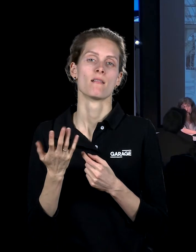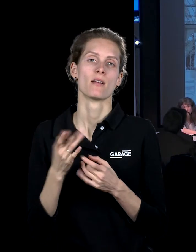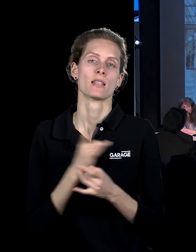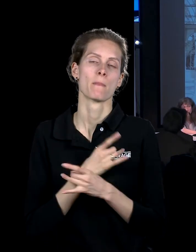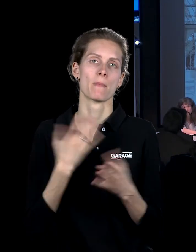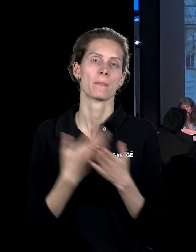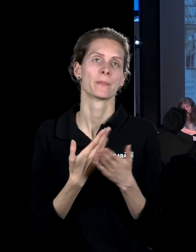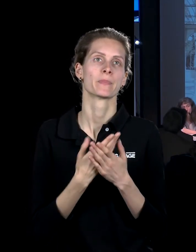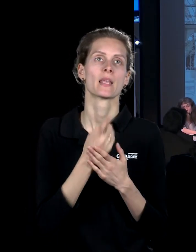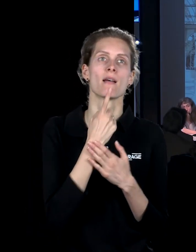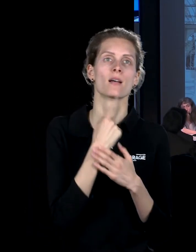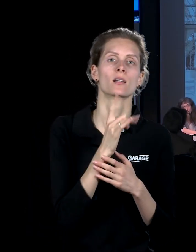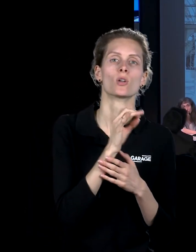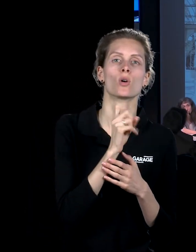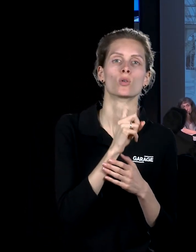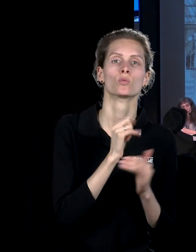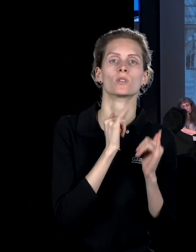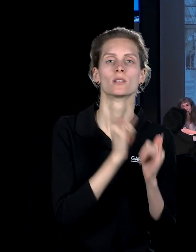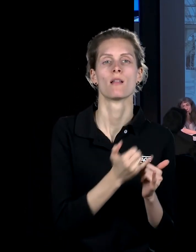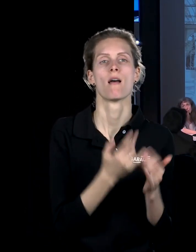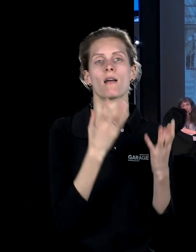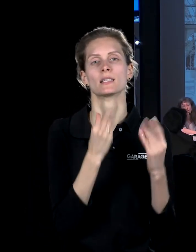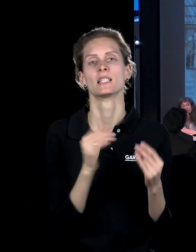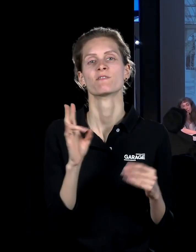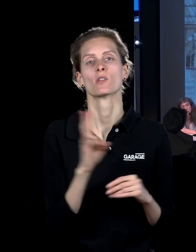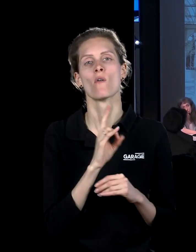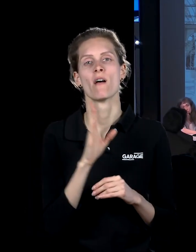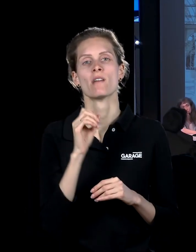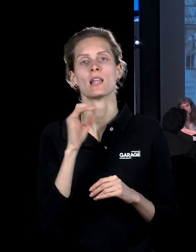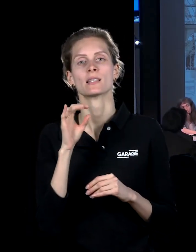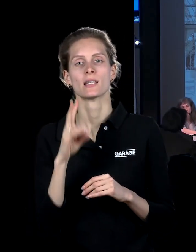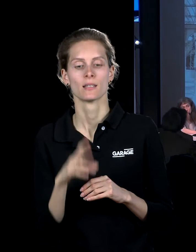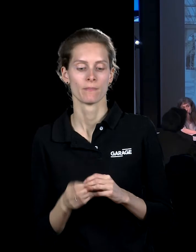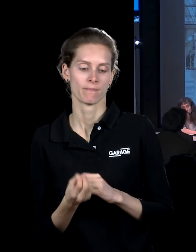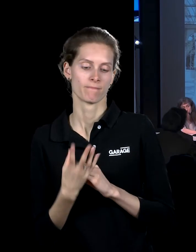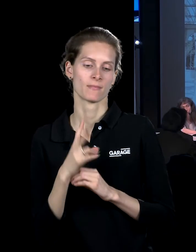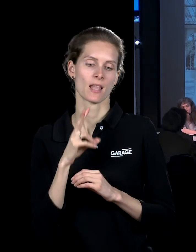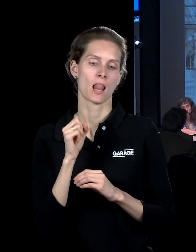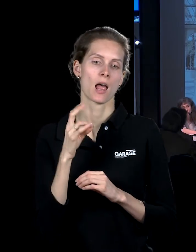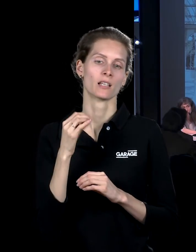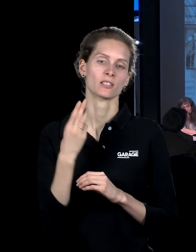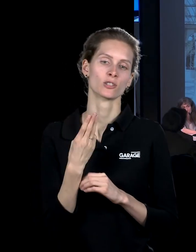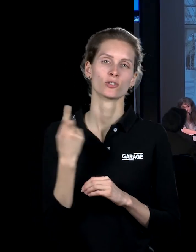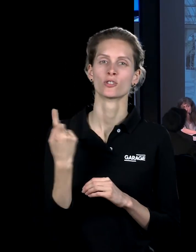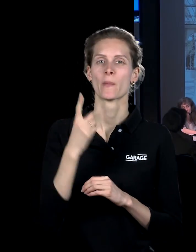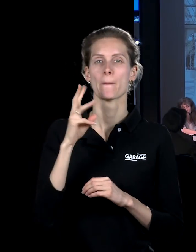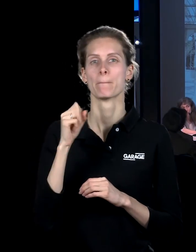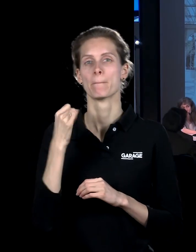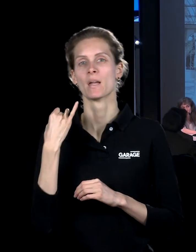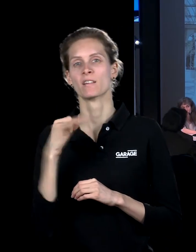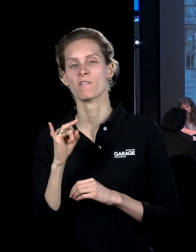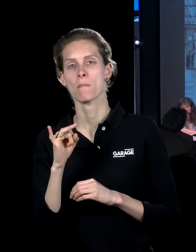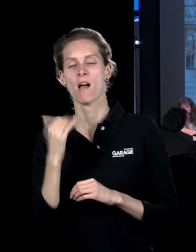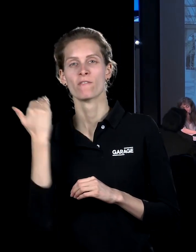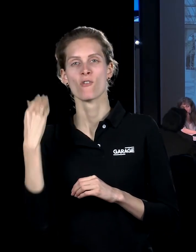причем разных традиций. Красные розы на День святого Валентина, ландыш на 1 мая, потому что во Франции символ 1